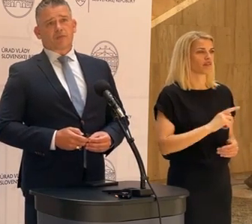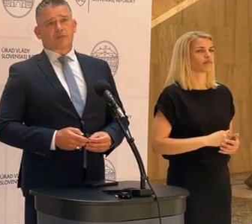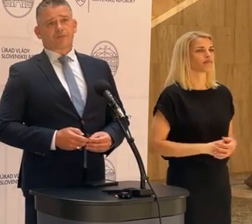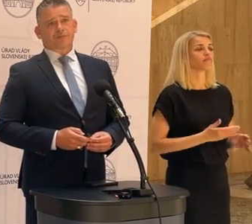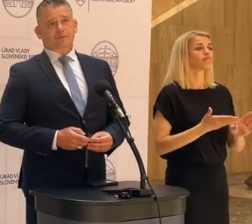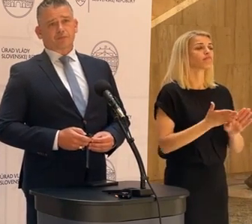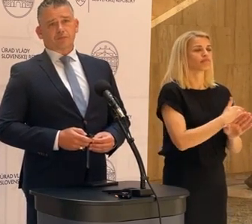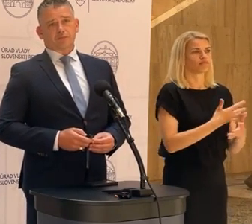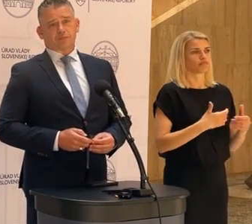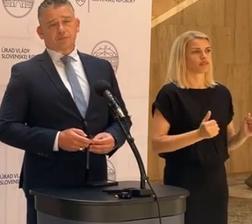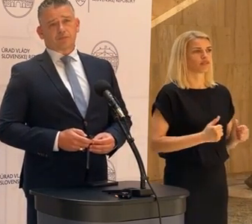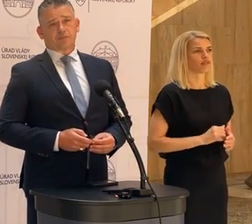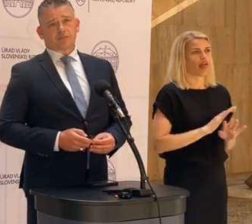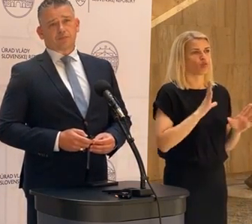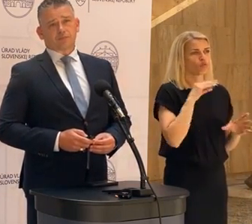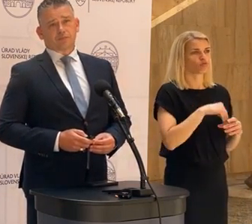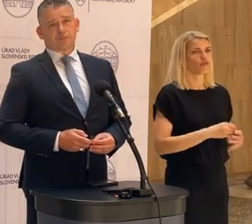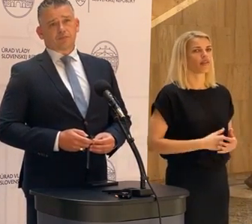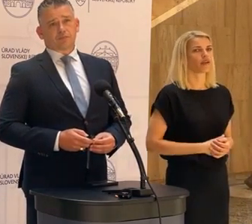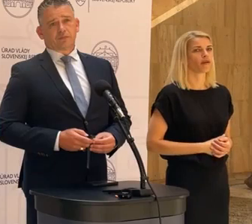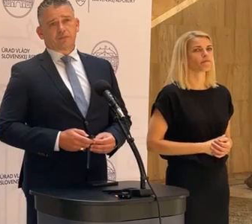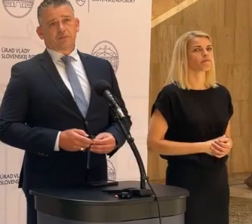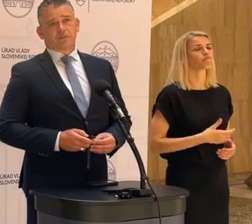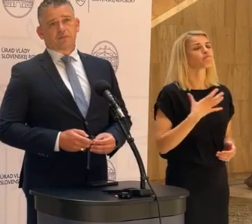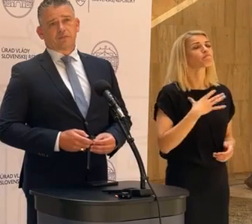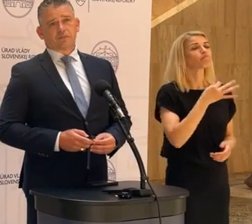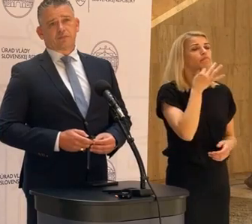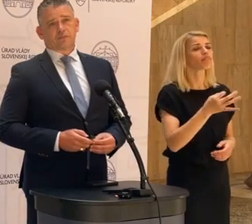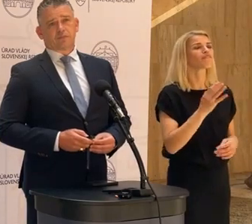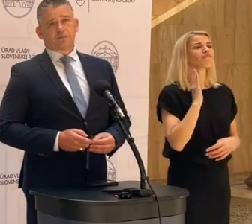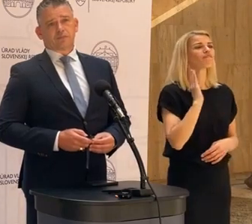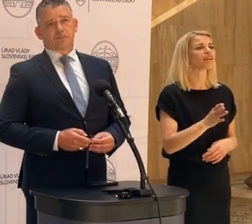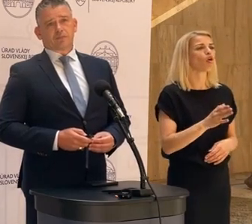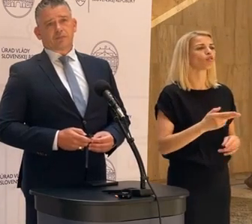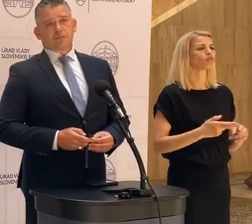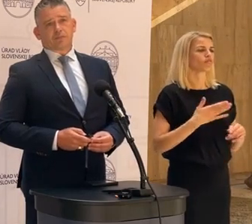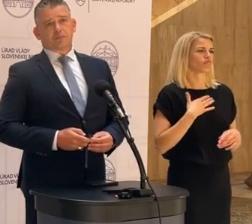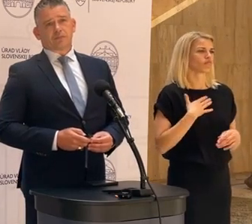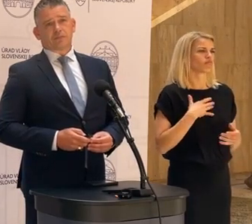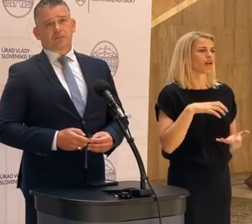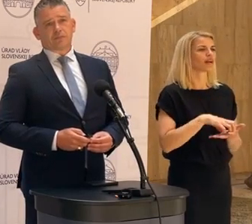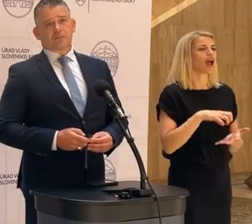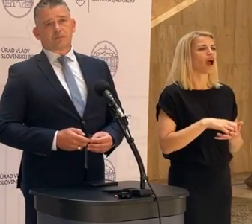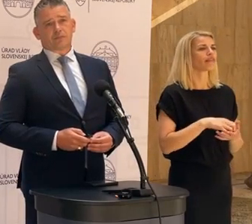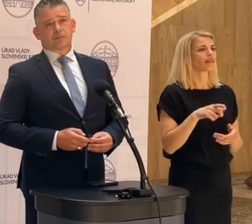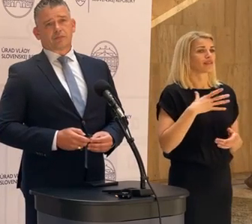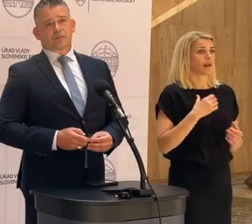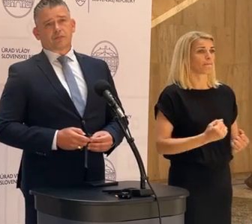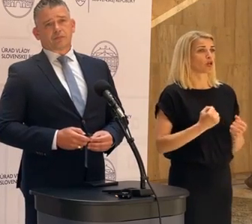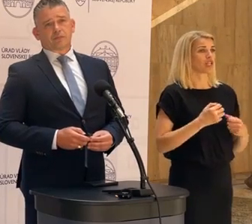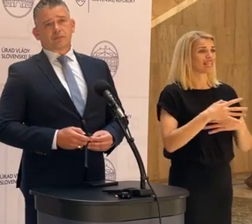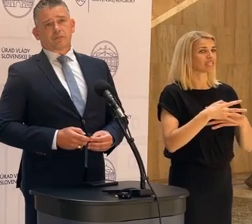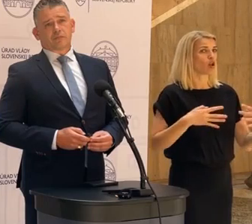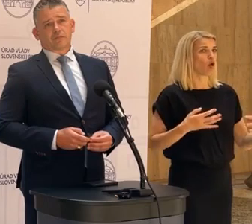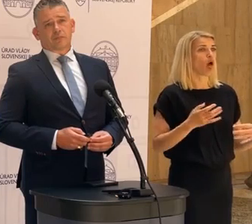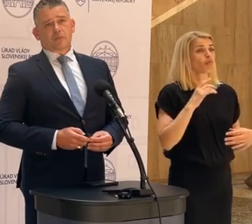Nematová teatry. Pán minister, neplánujete posilniť colnú správu na východe krajiny, keďže tam vlaky smerujúce na Ukrajinu čakajú príliš